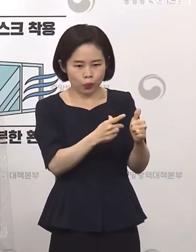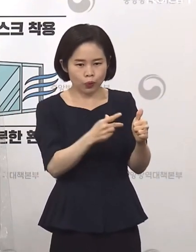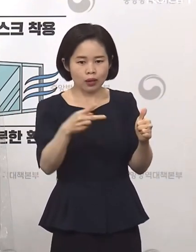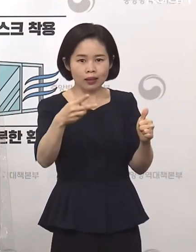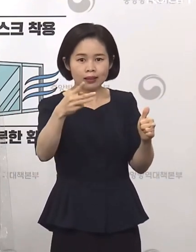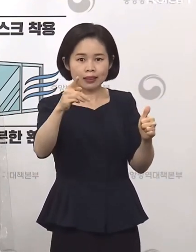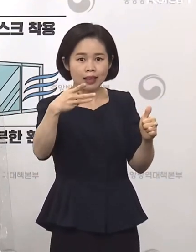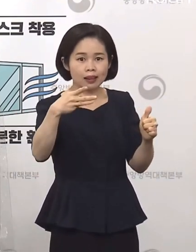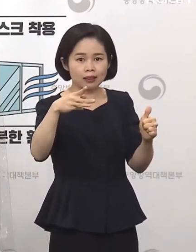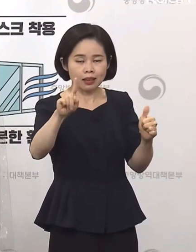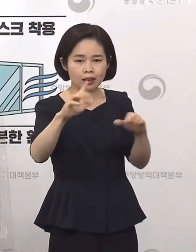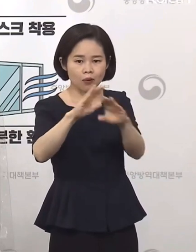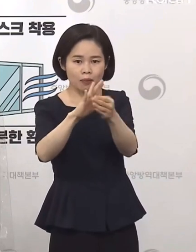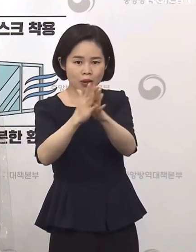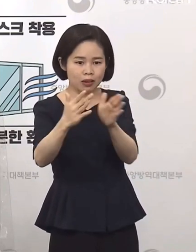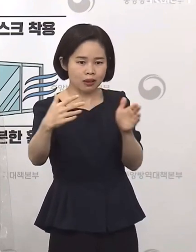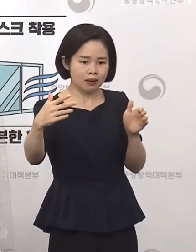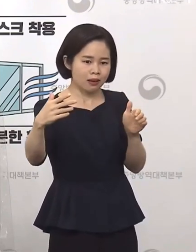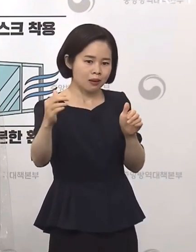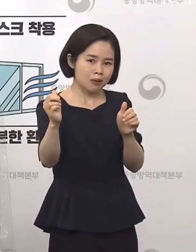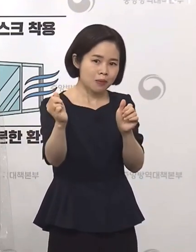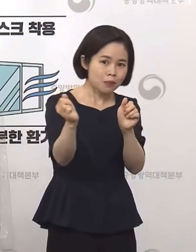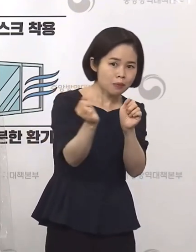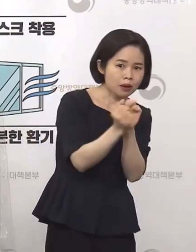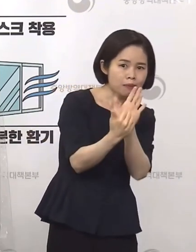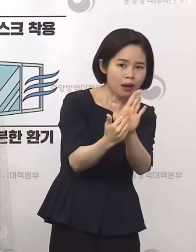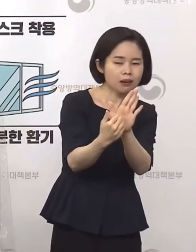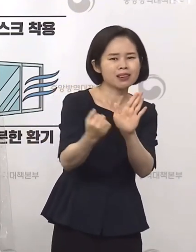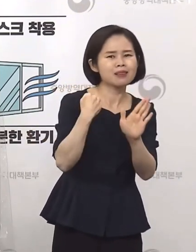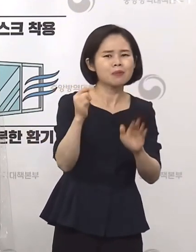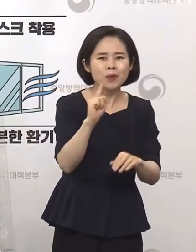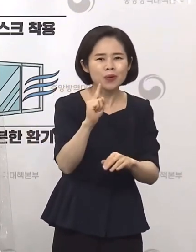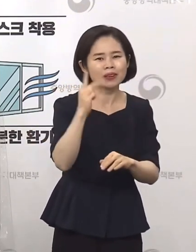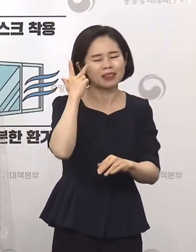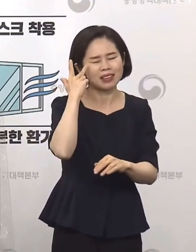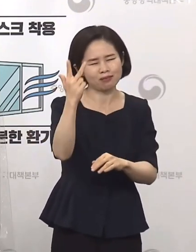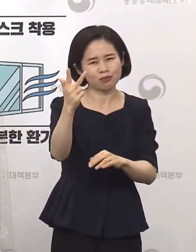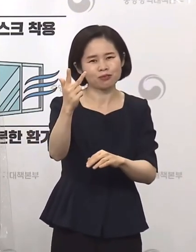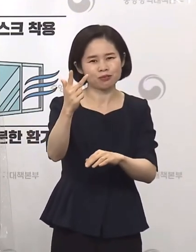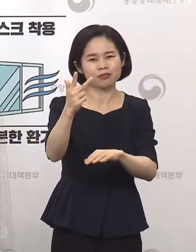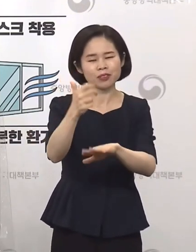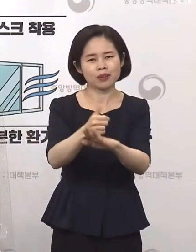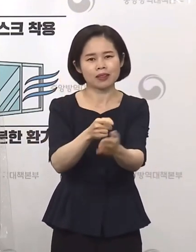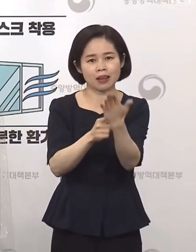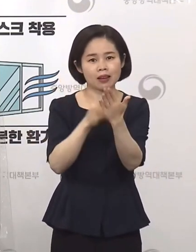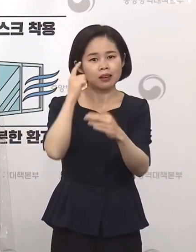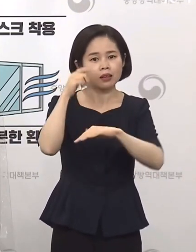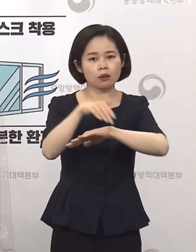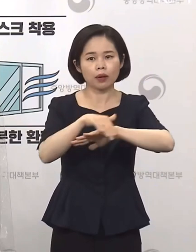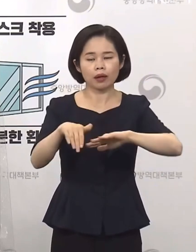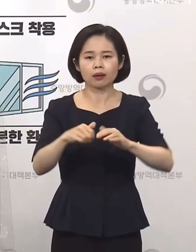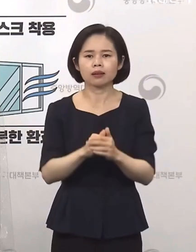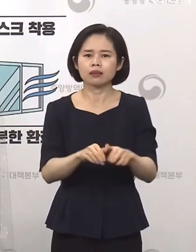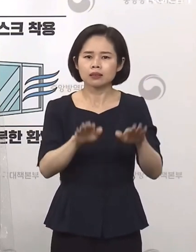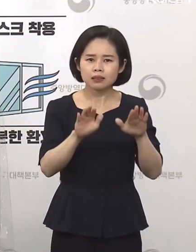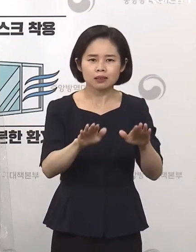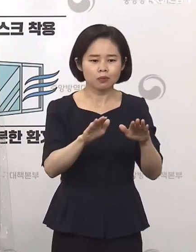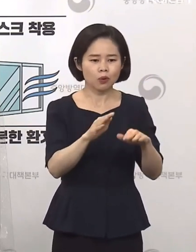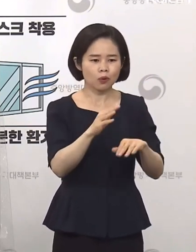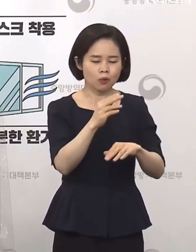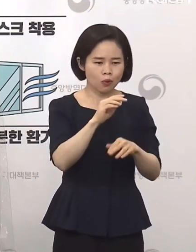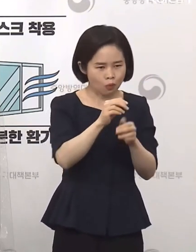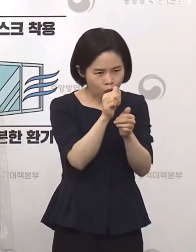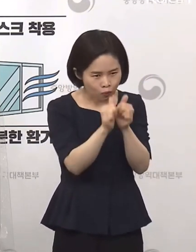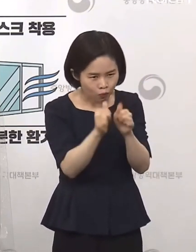있습니다. 동 결과에 대해서는 아직 내부에서조차 좀 더 분석, 보고 이런 것들이 진행돼야 되기